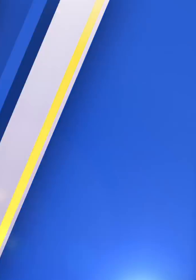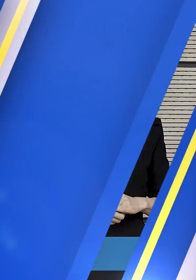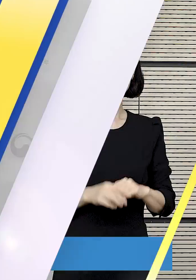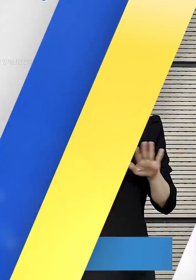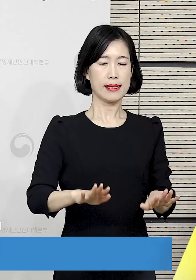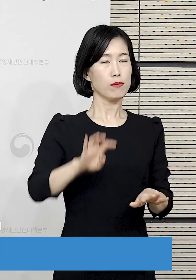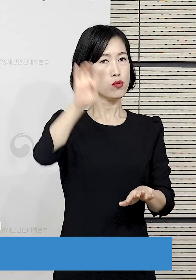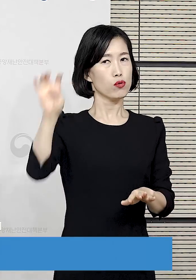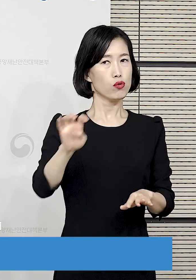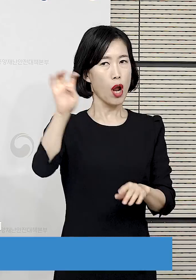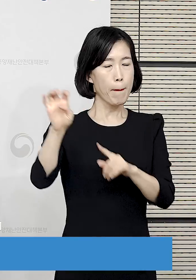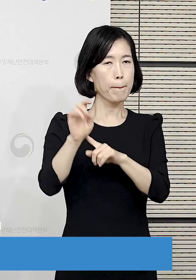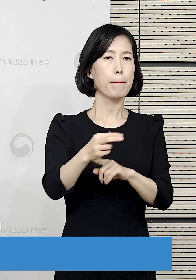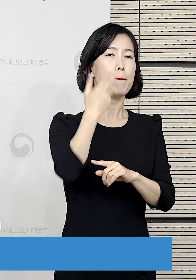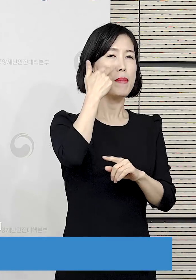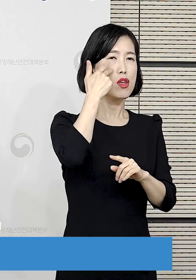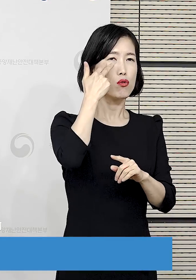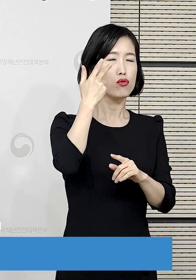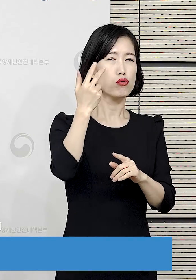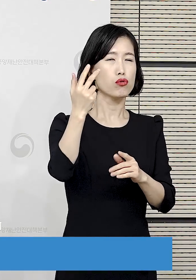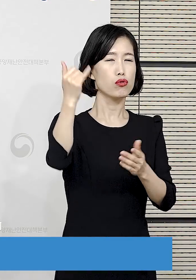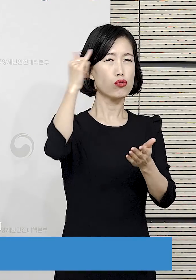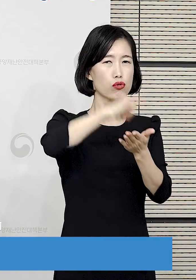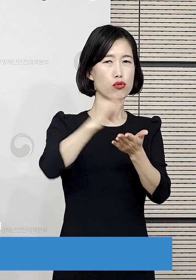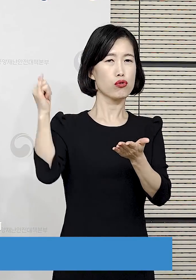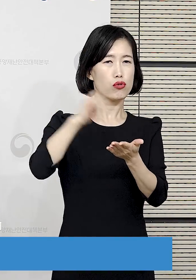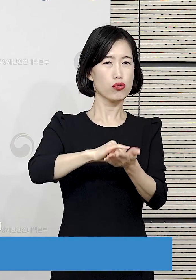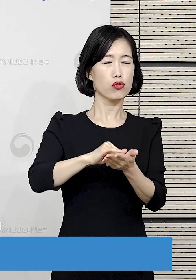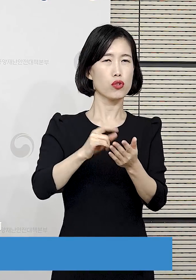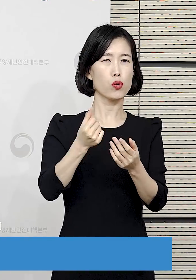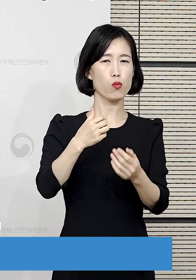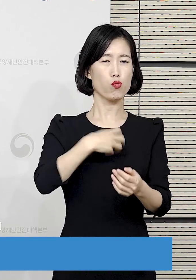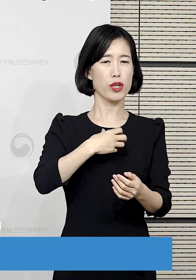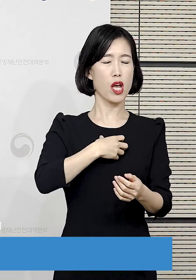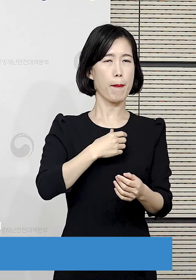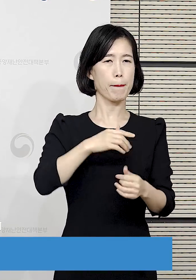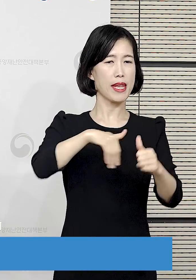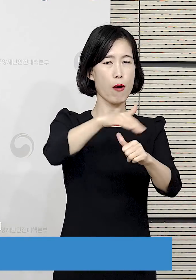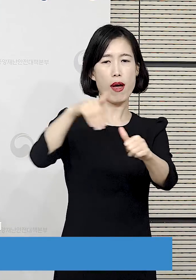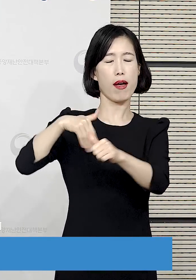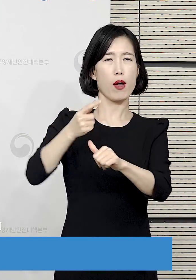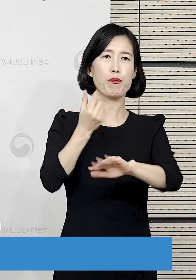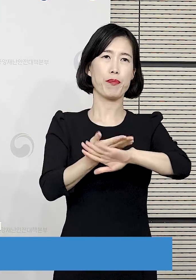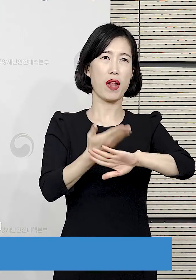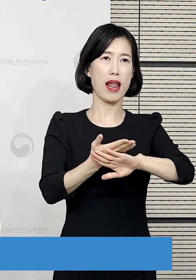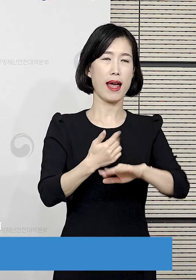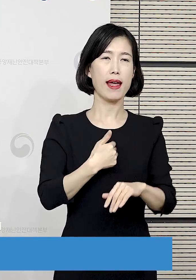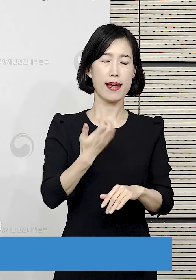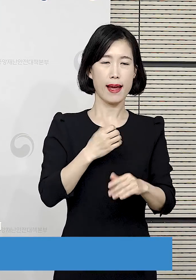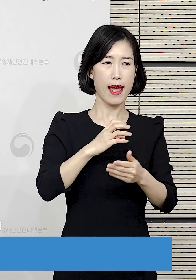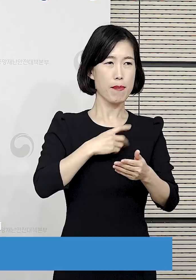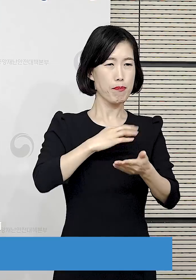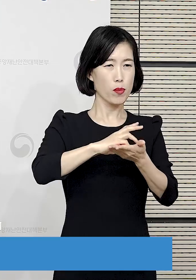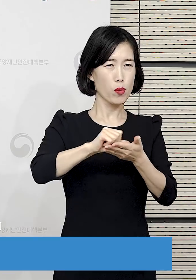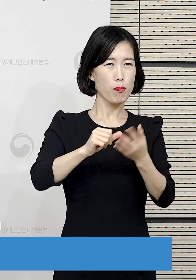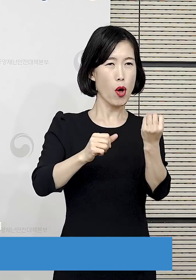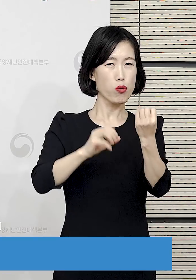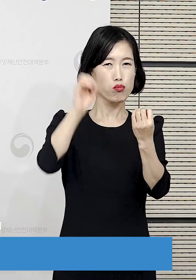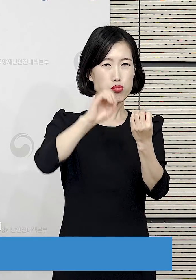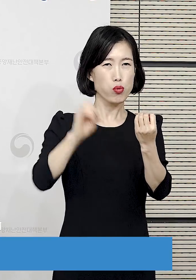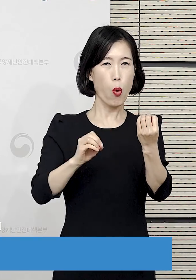지금 현재 유럽과 미국은 위험도가 조금 다릅니다.